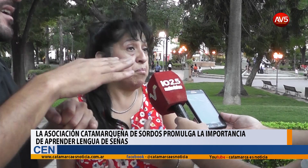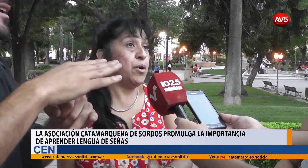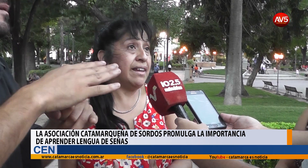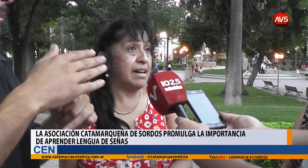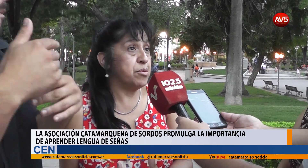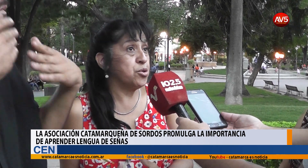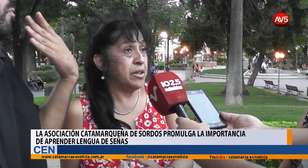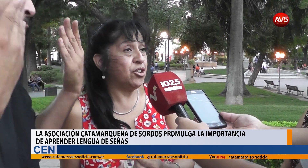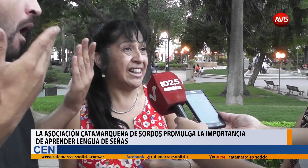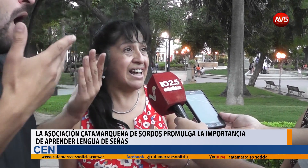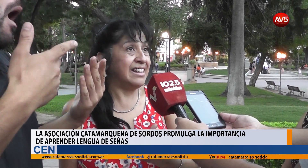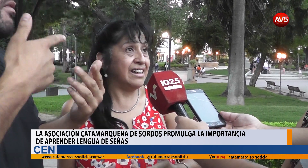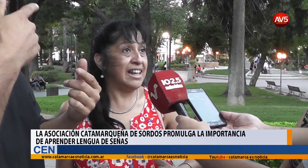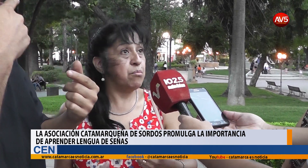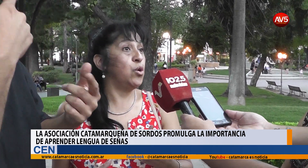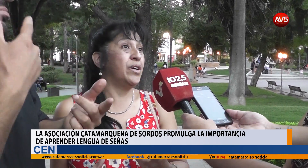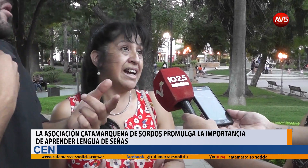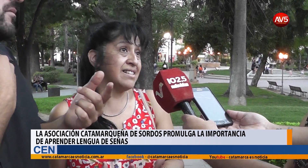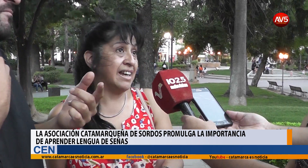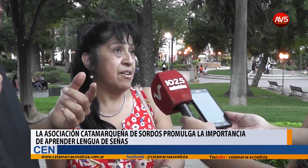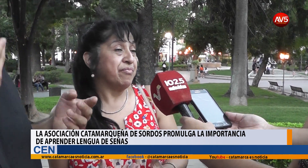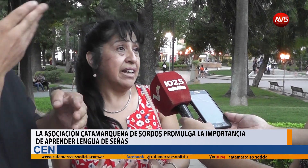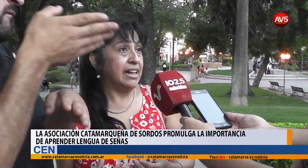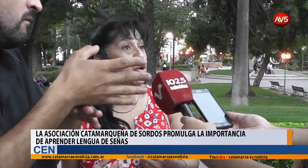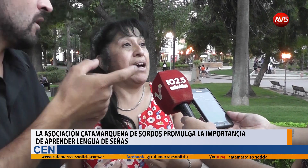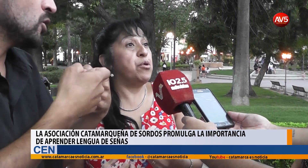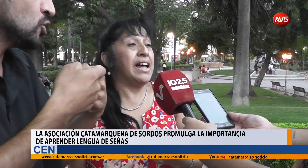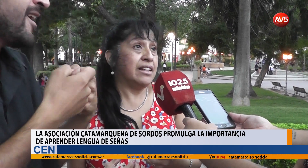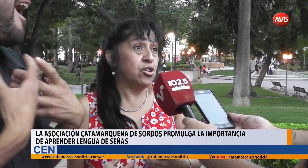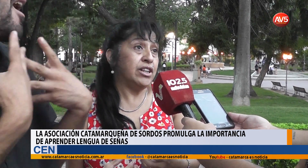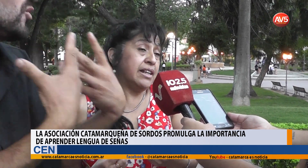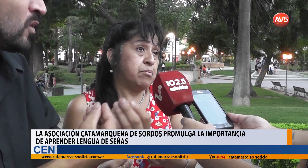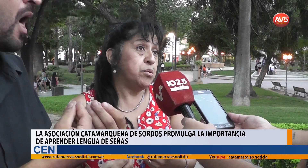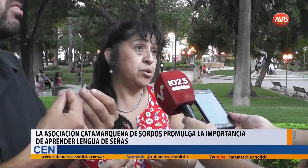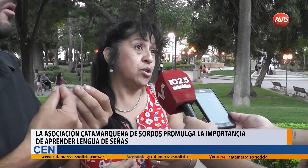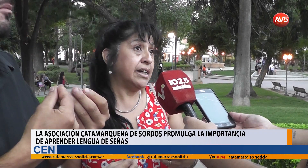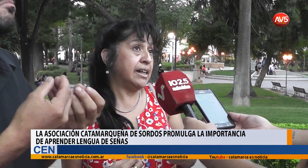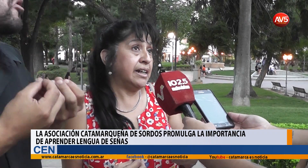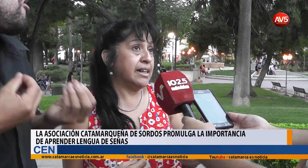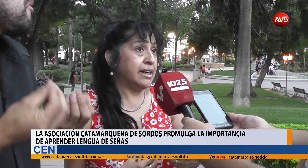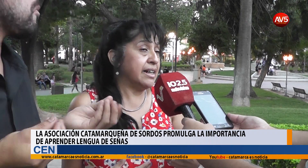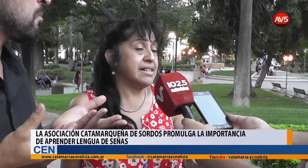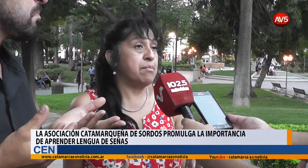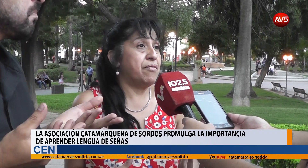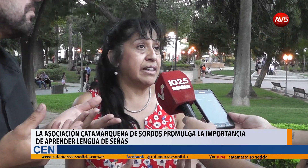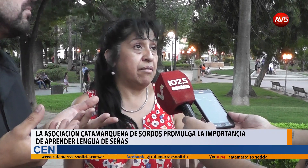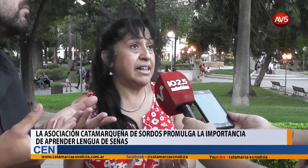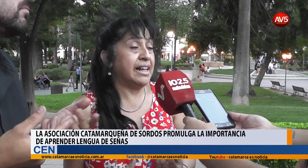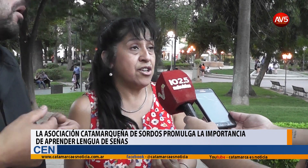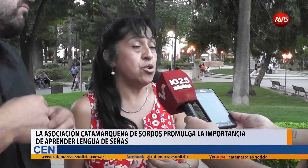pueda, por supuesto, trate de involucrarse, colaborando desde el punto que le sea más factible. En este caso,